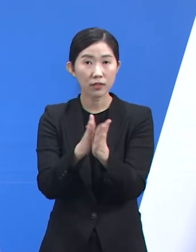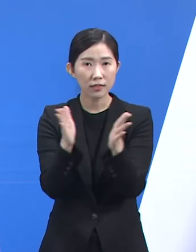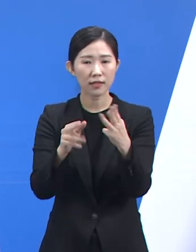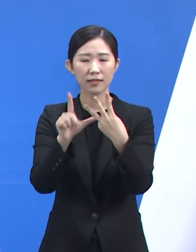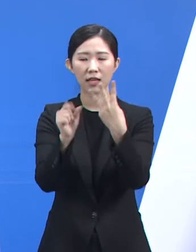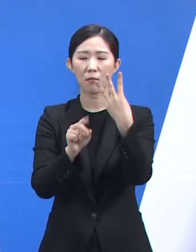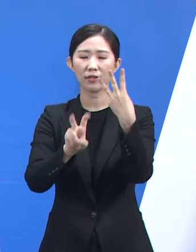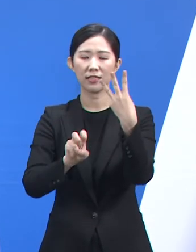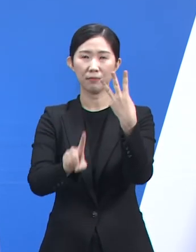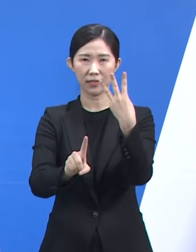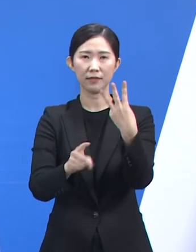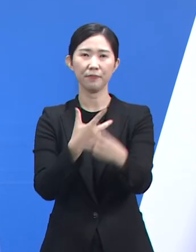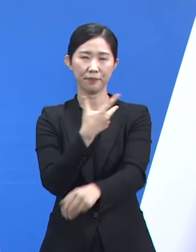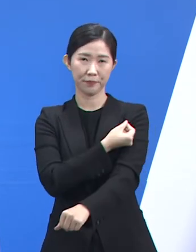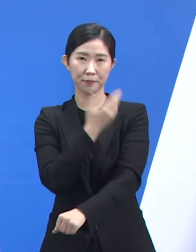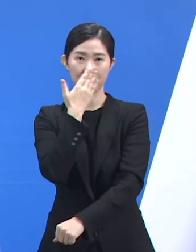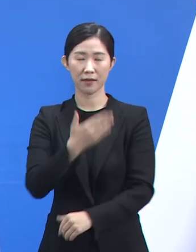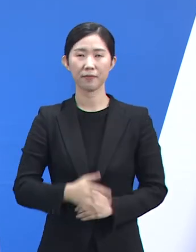가능합니다.